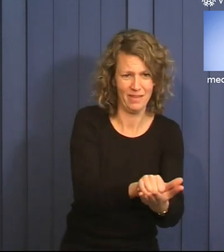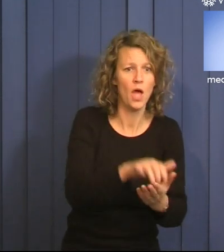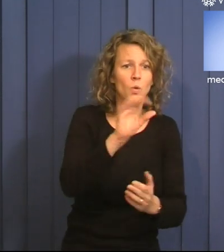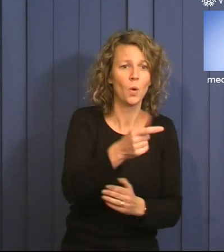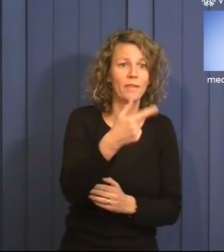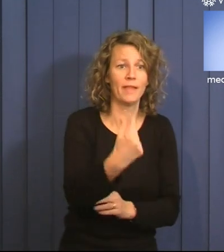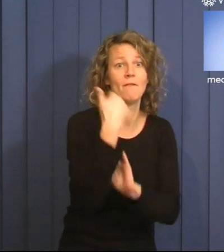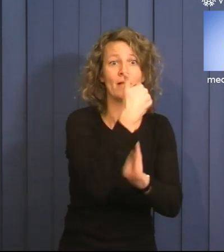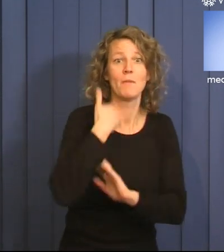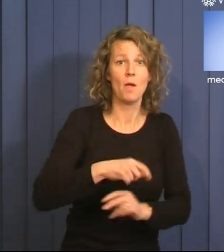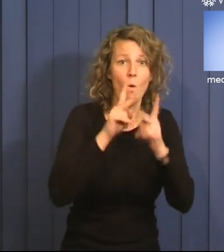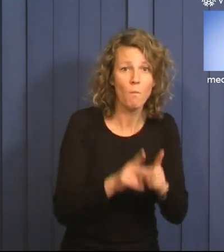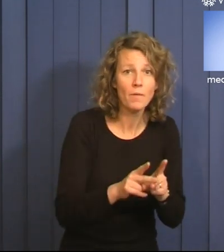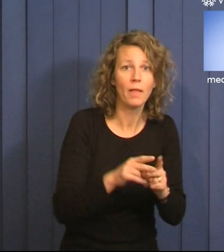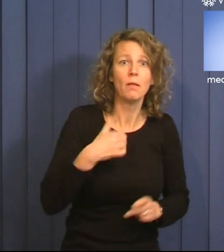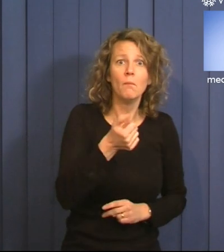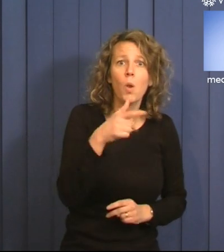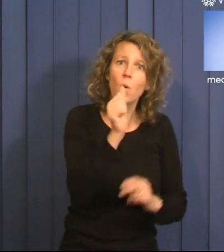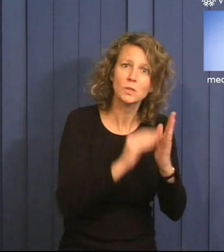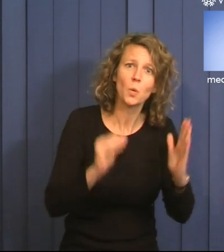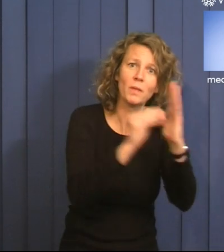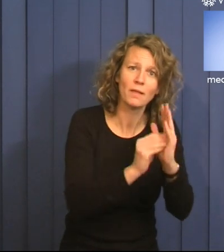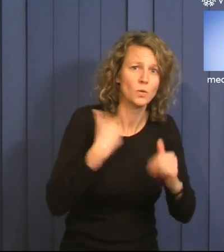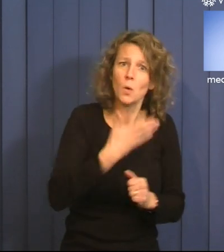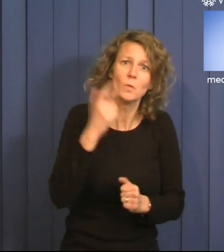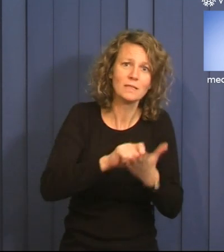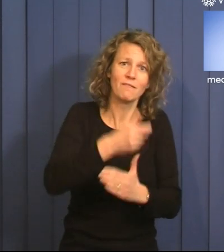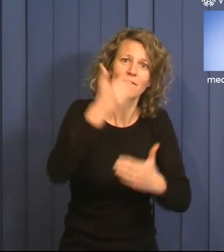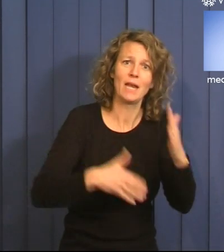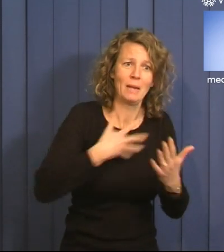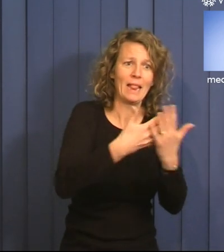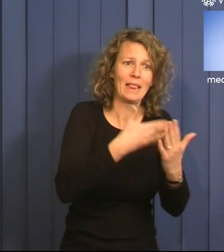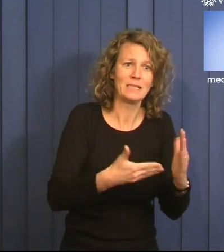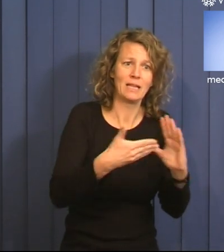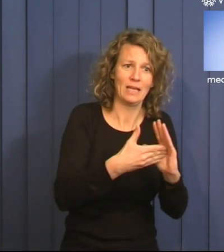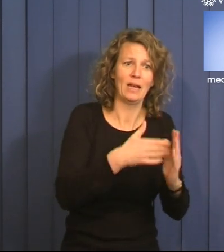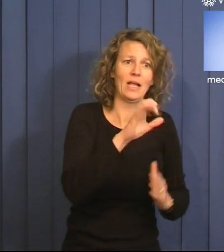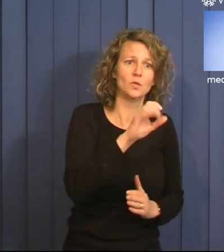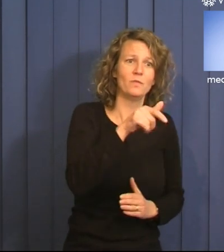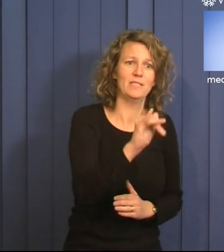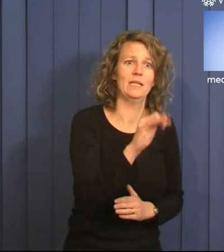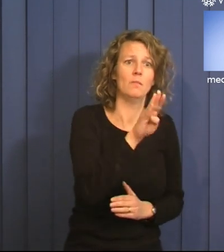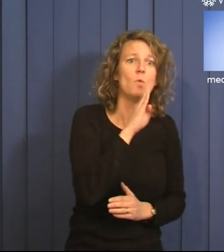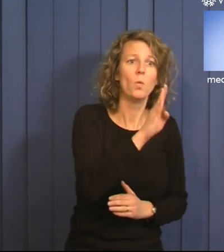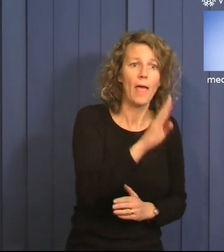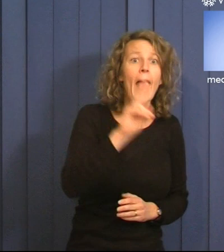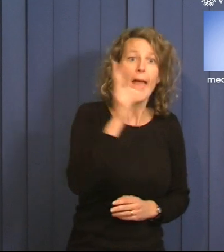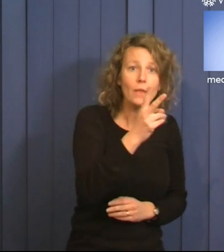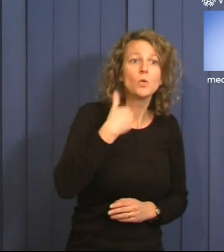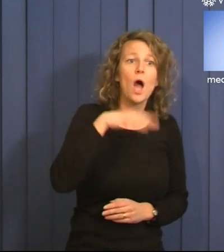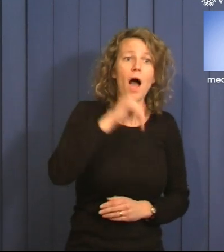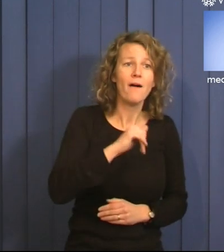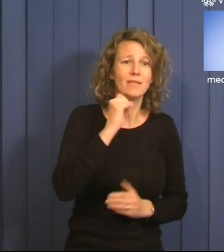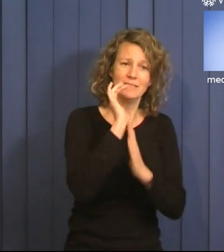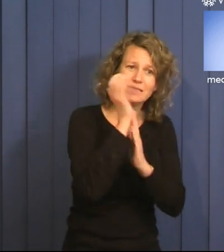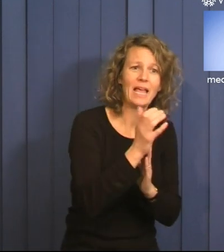landar, bloggen som ska uppdateras och att jag faktiskt inte hunnit skriva klart mina texter till Sofies mode. Fastän jag somnat med datorn på magen